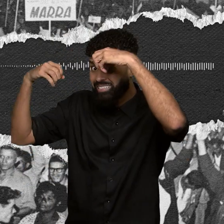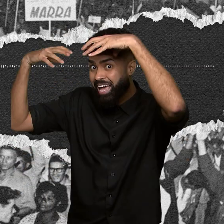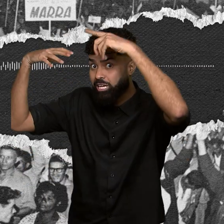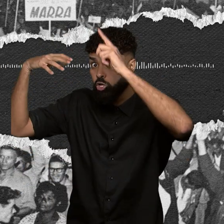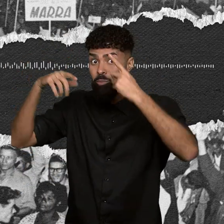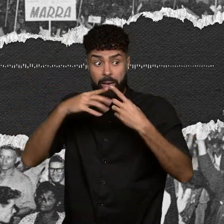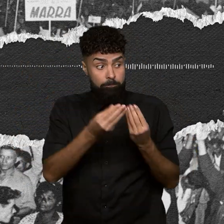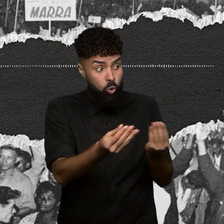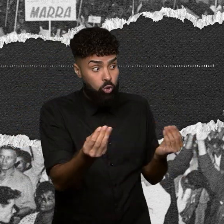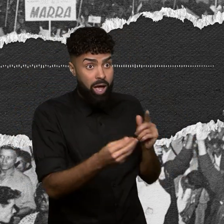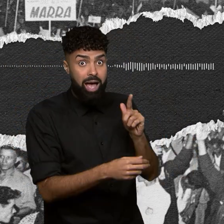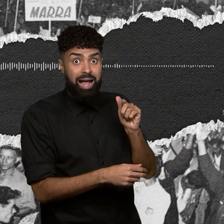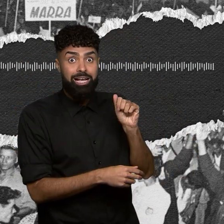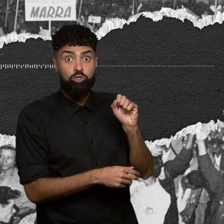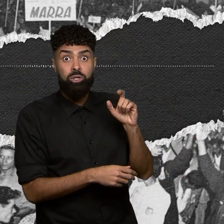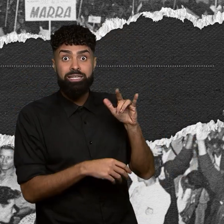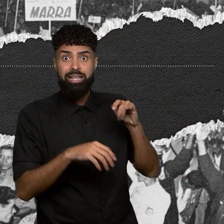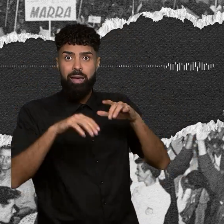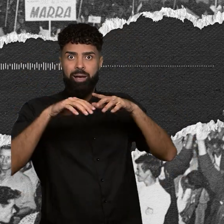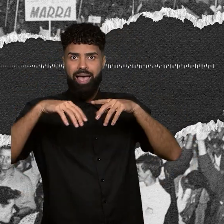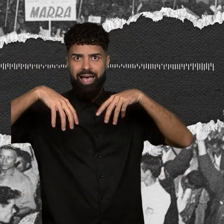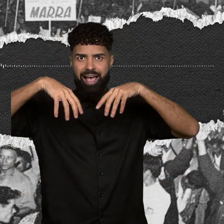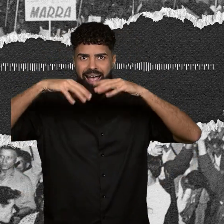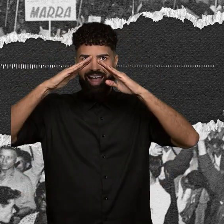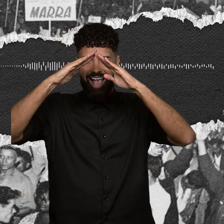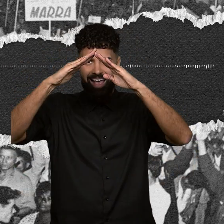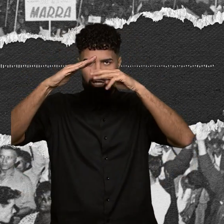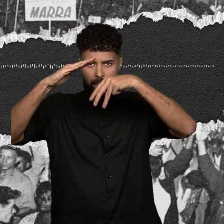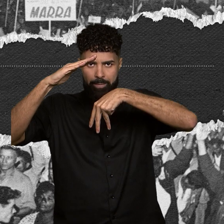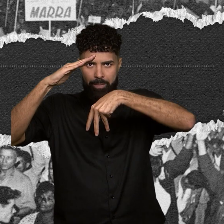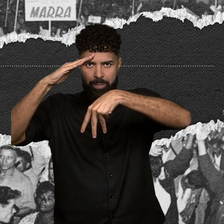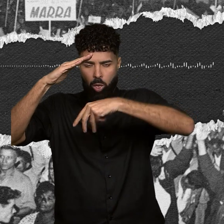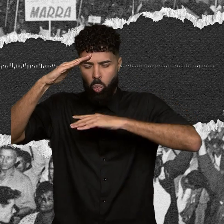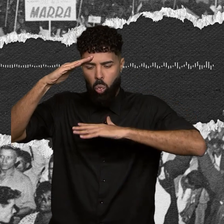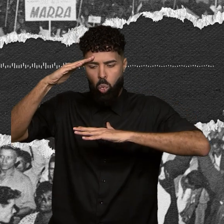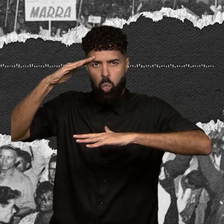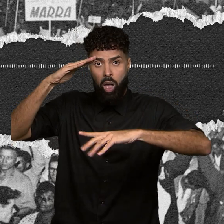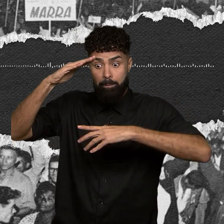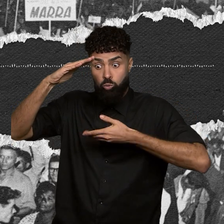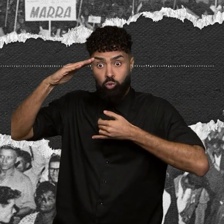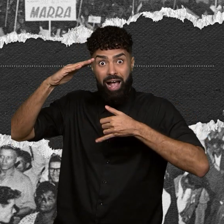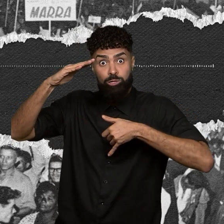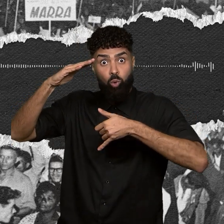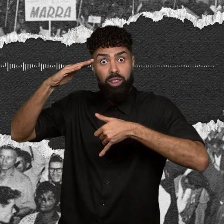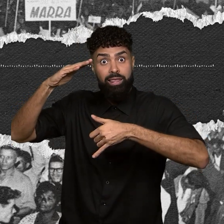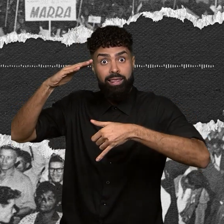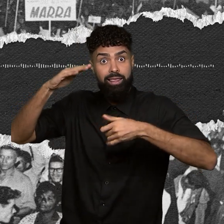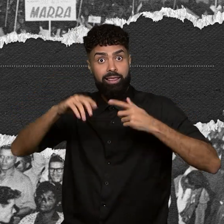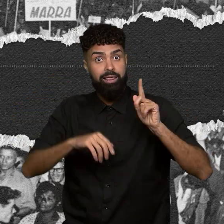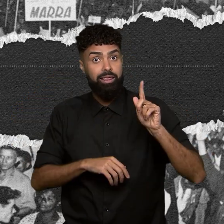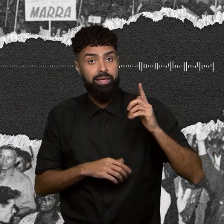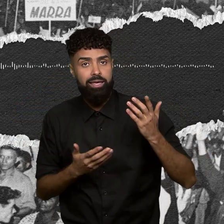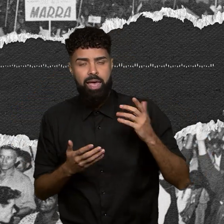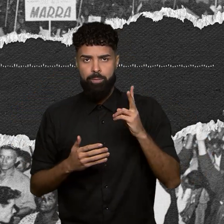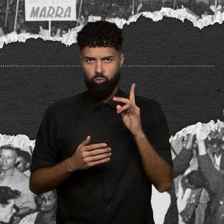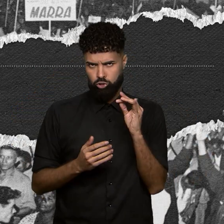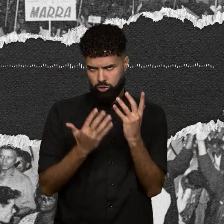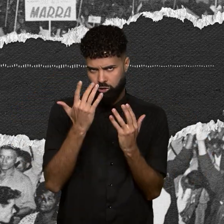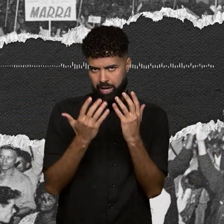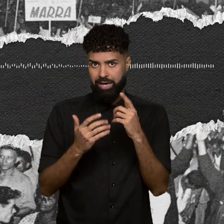gasolina debaixo dos barracos, que aqui era pela fita, né? No dia do incêndio, estavam ela, a mãe e os dois